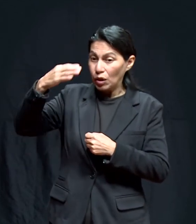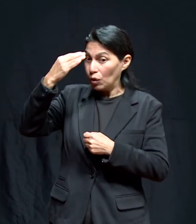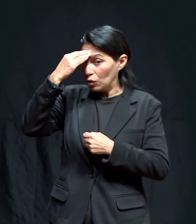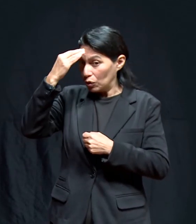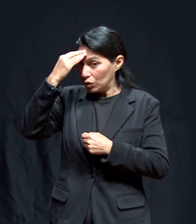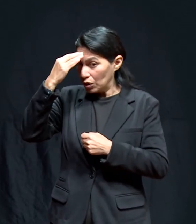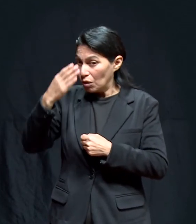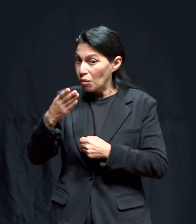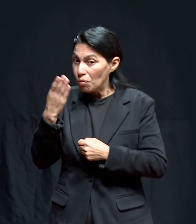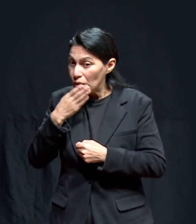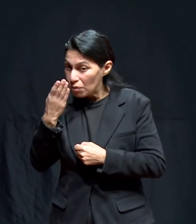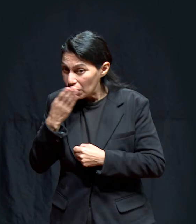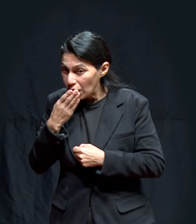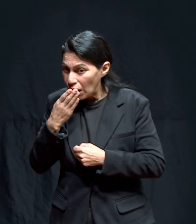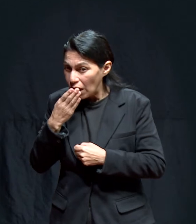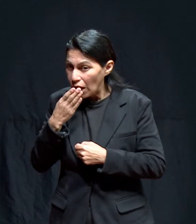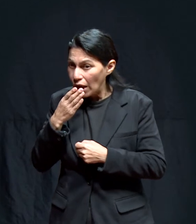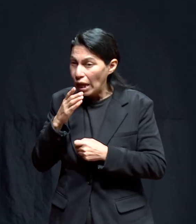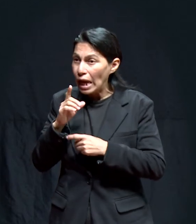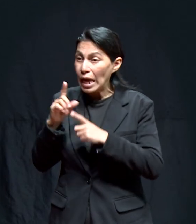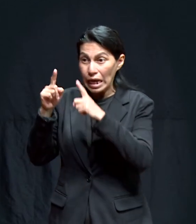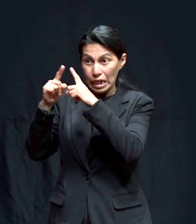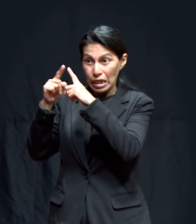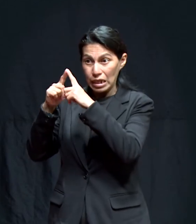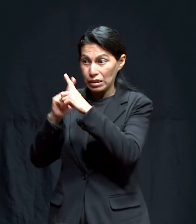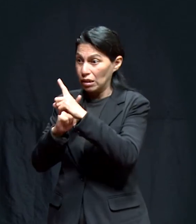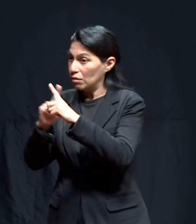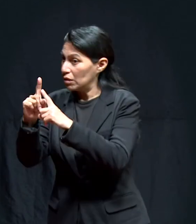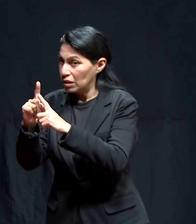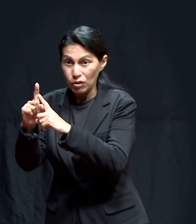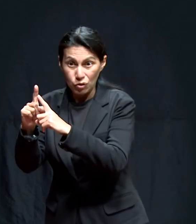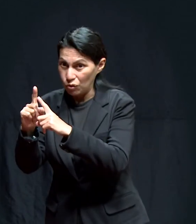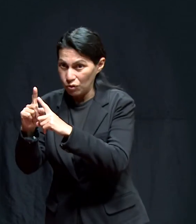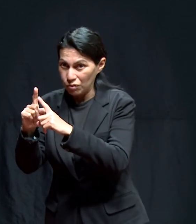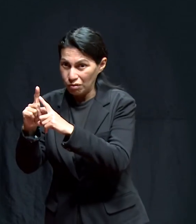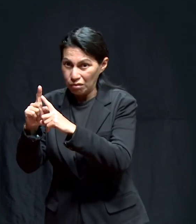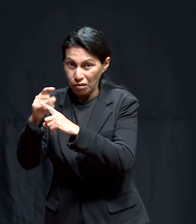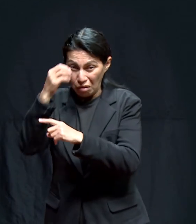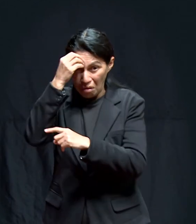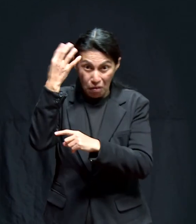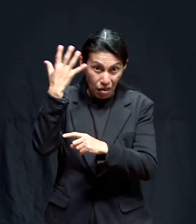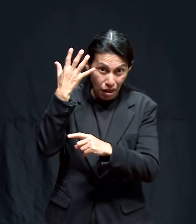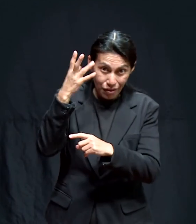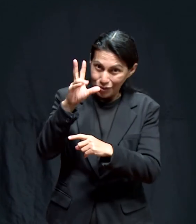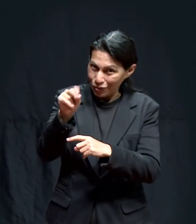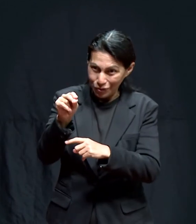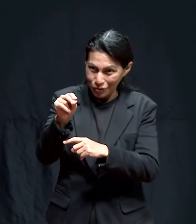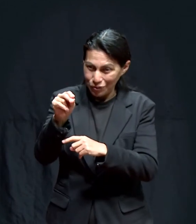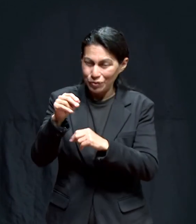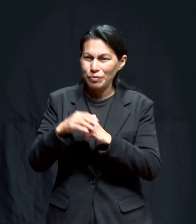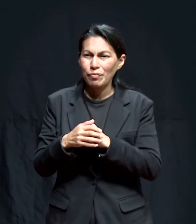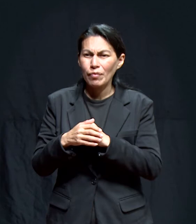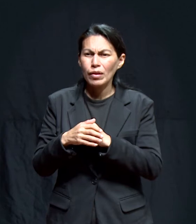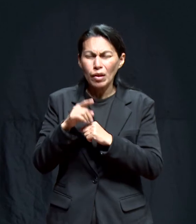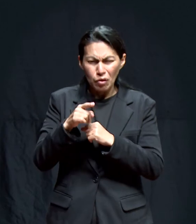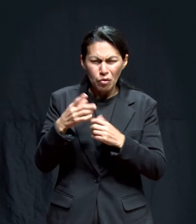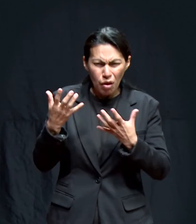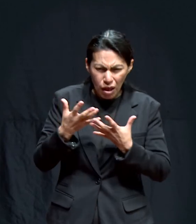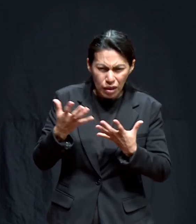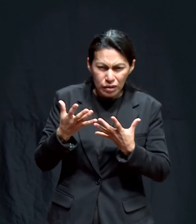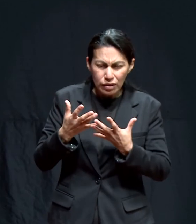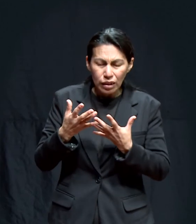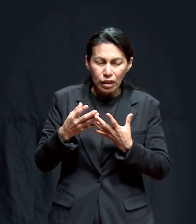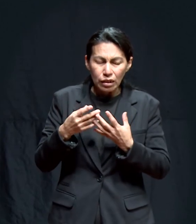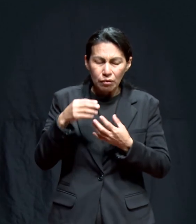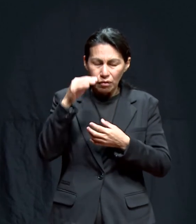Escrituras, aunque tú no llegues a la iglesia, no se te olvida. Ok. Y tú haces cualquier